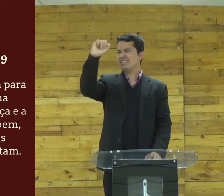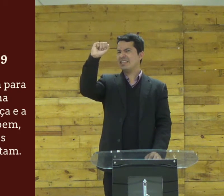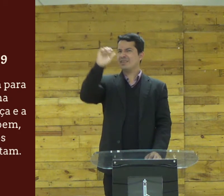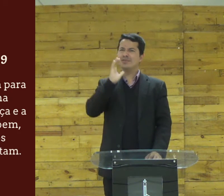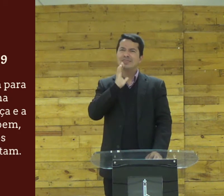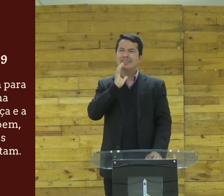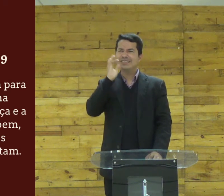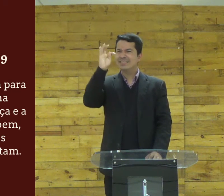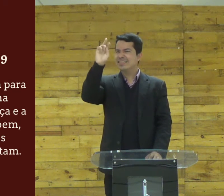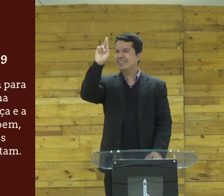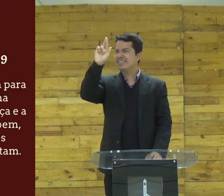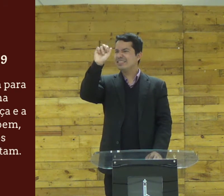sabe traça